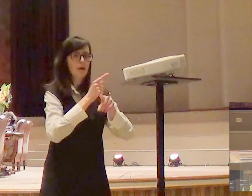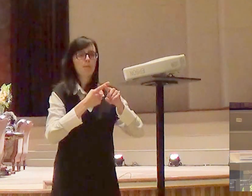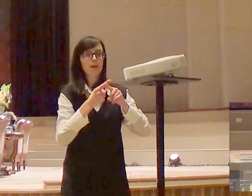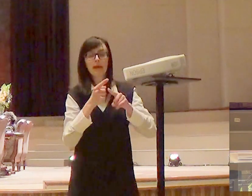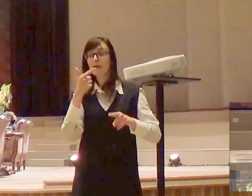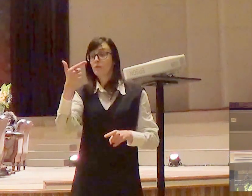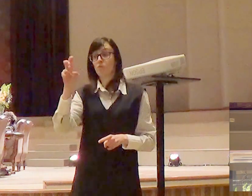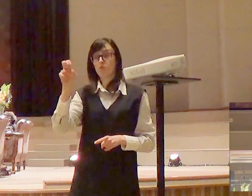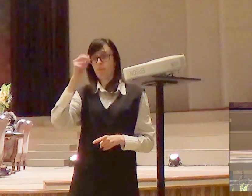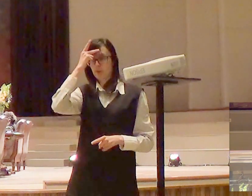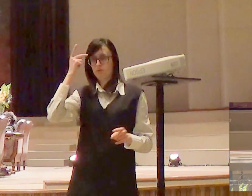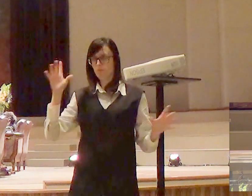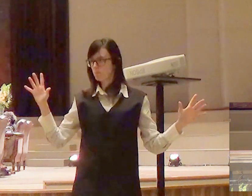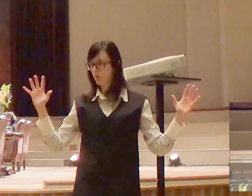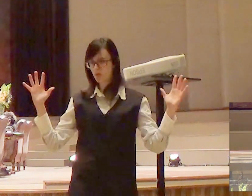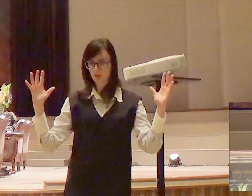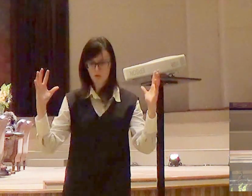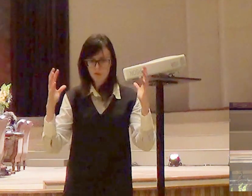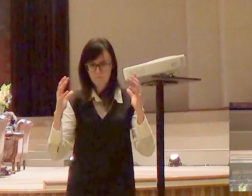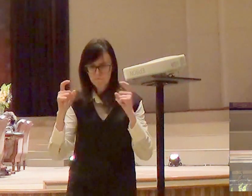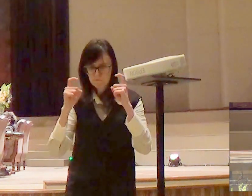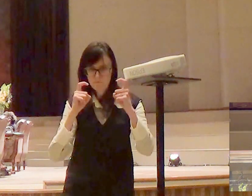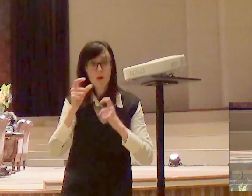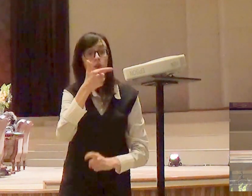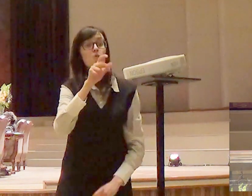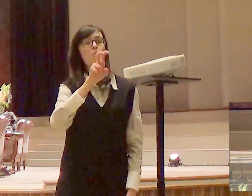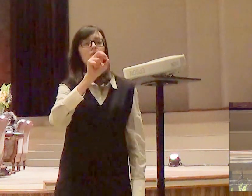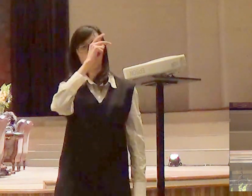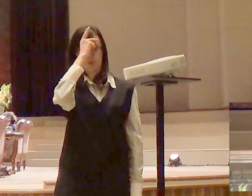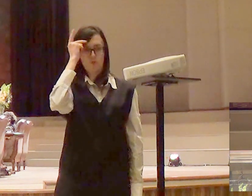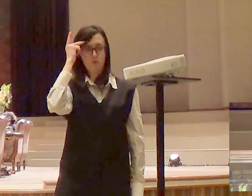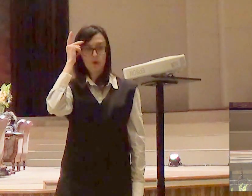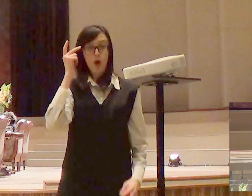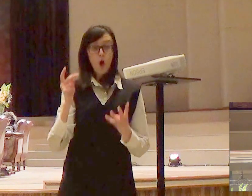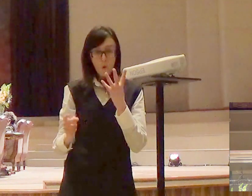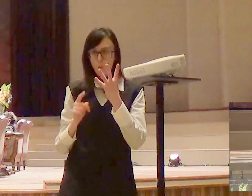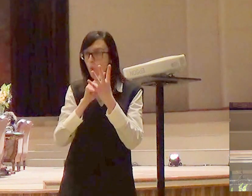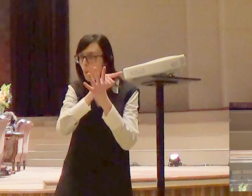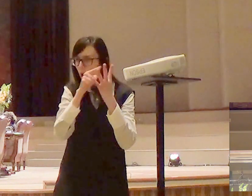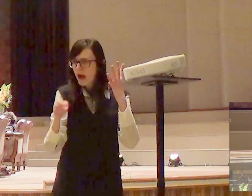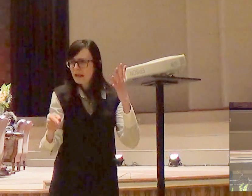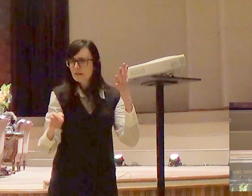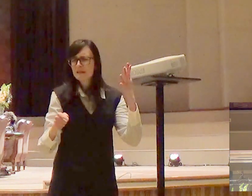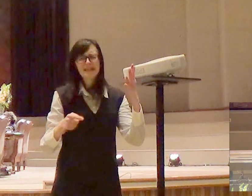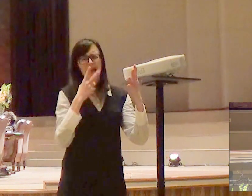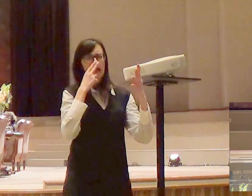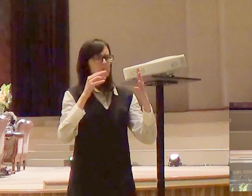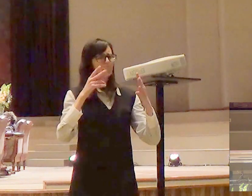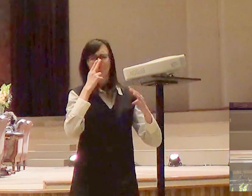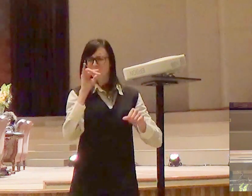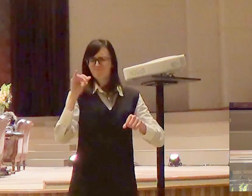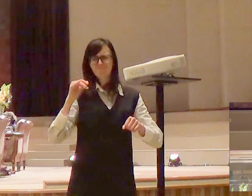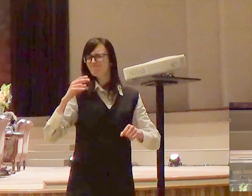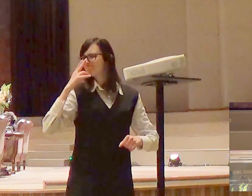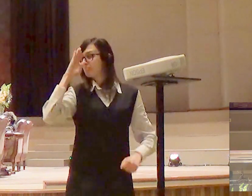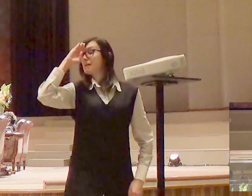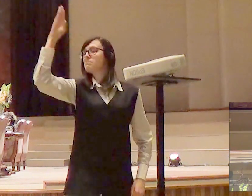pessoas nesse concílio, e aqueles homens eram os grandes articuladores, dentro do concílio, da